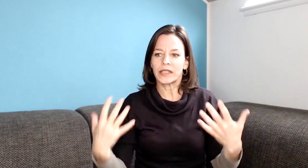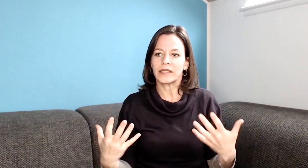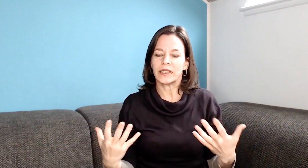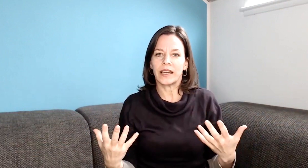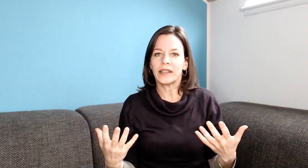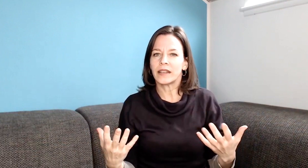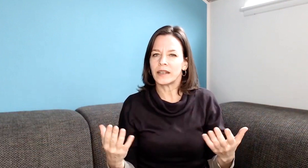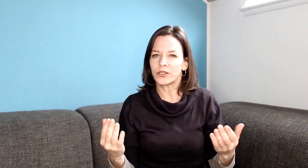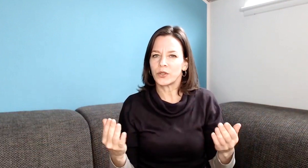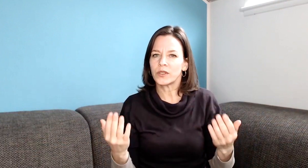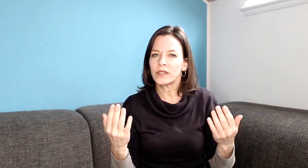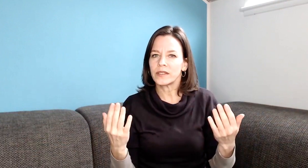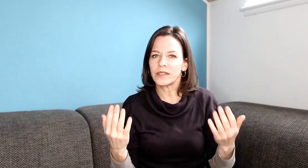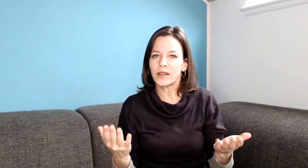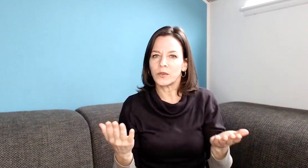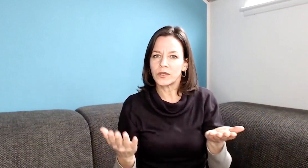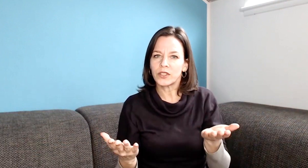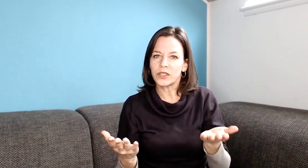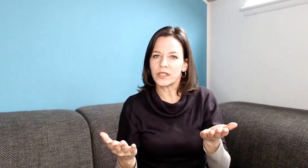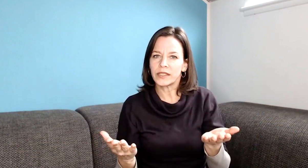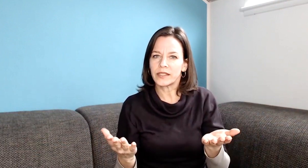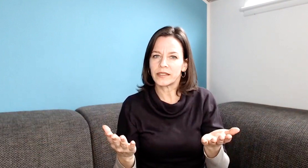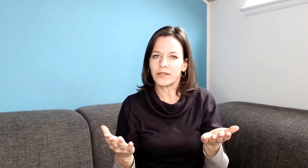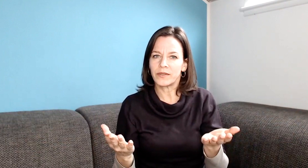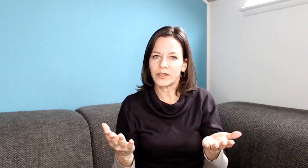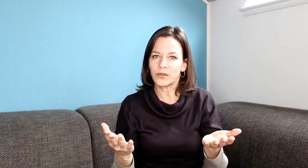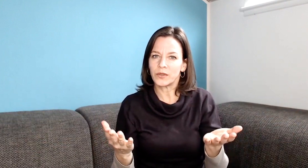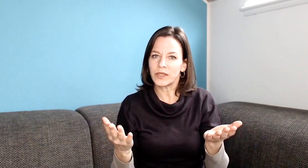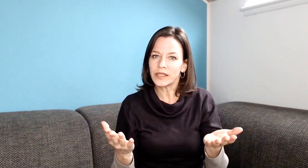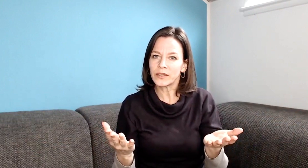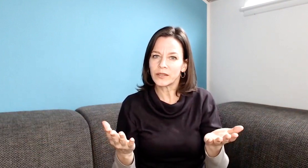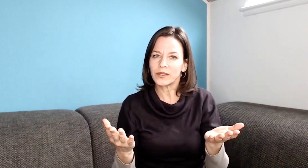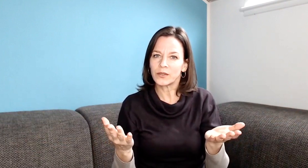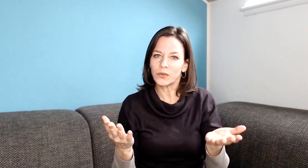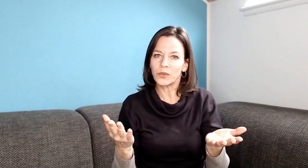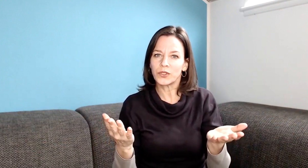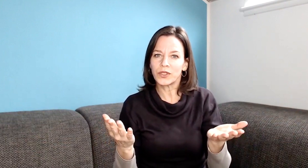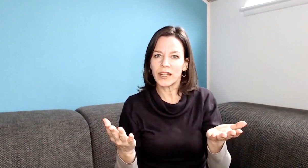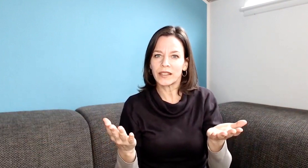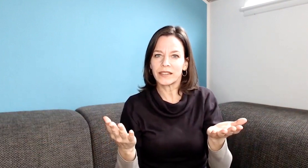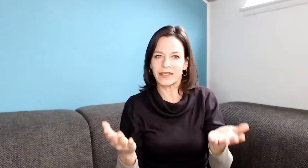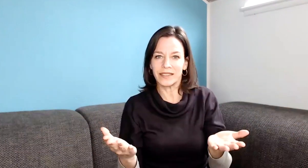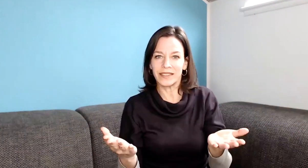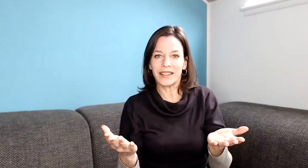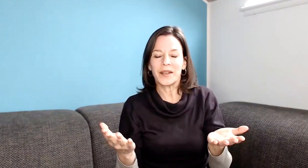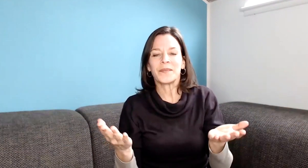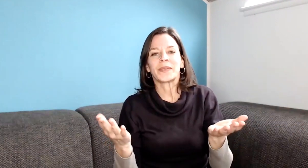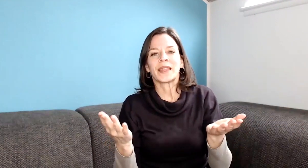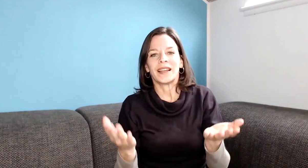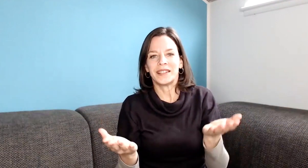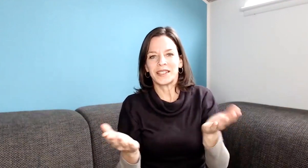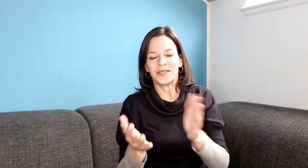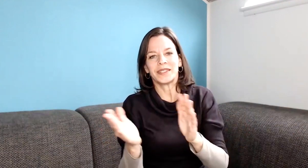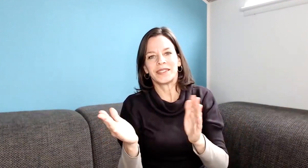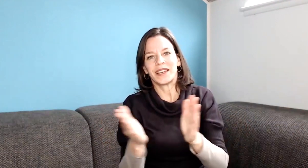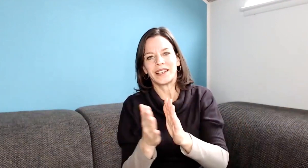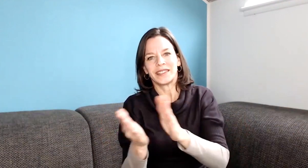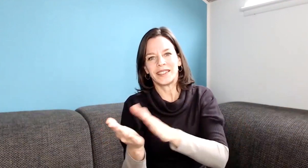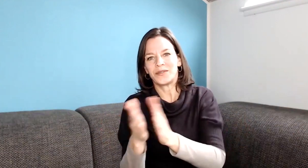ganzen Eigenart schon sehr unterschiedlich, dass die Verwechslungen nicht so stark sind. Allerdings, wenn da der